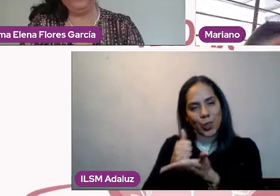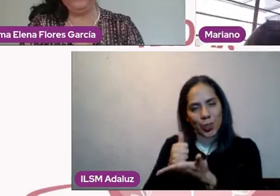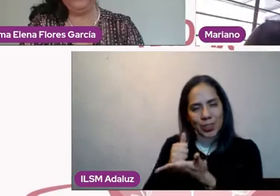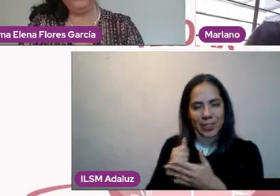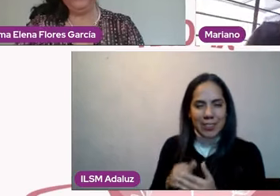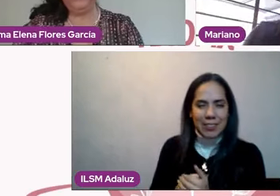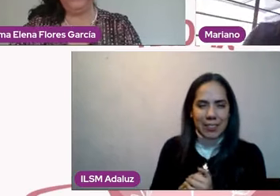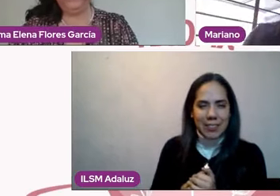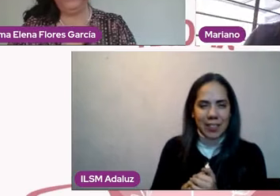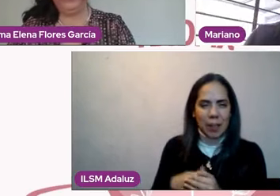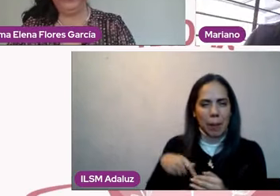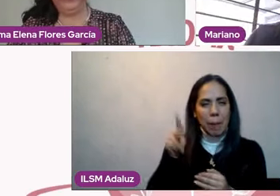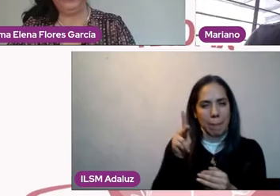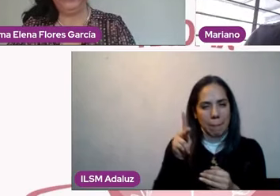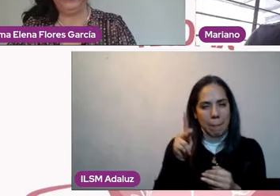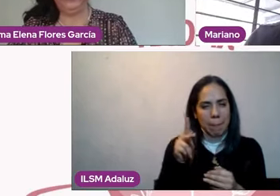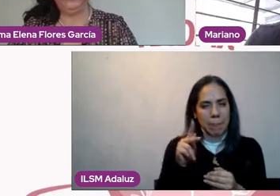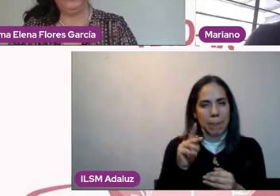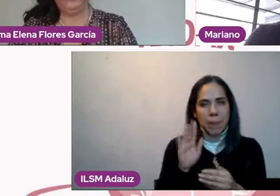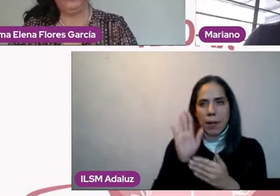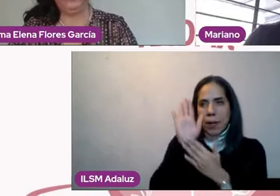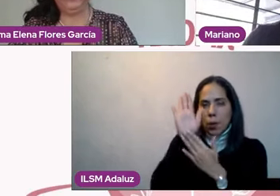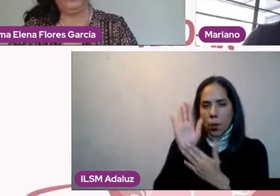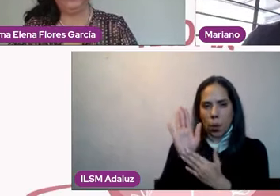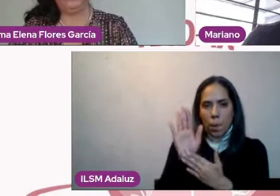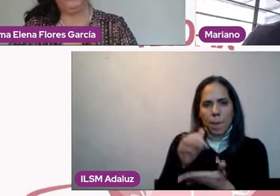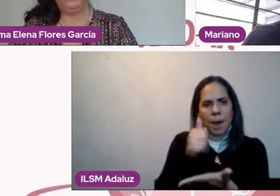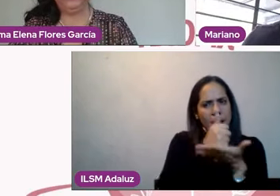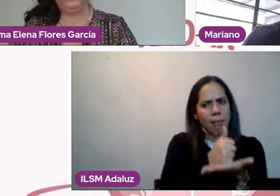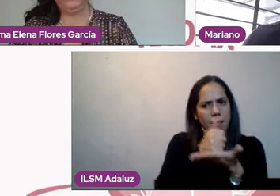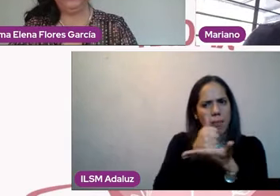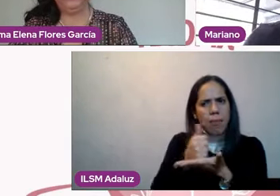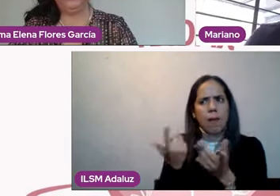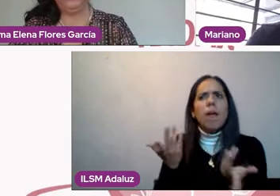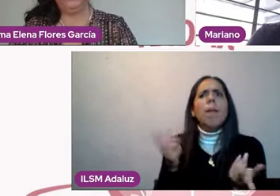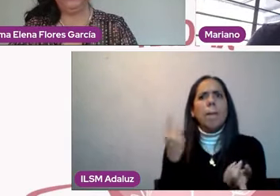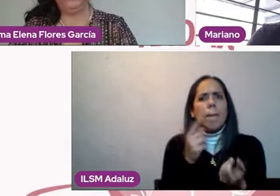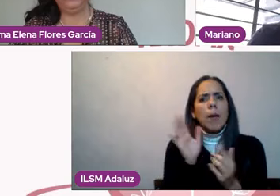el marco de la terapia lo que nos permite es profundizar en nosotros